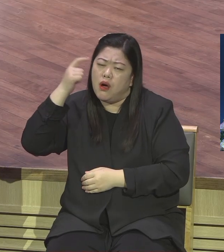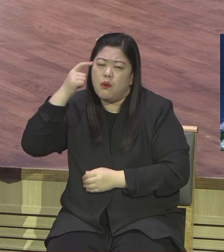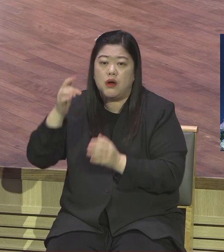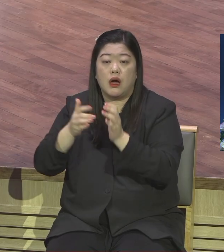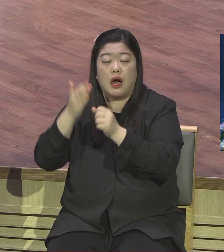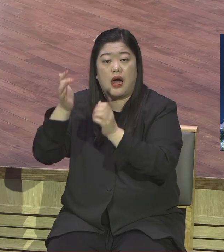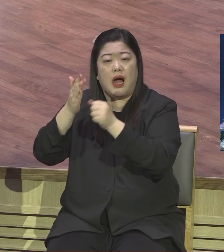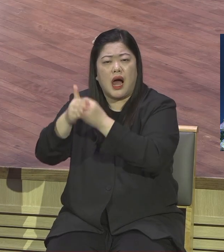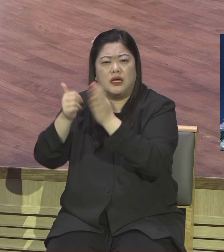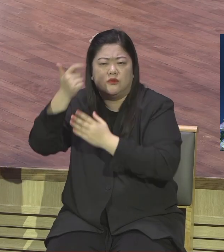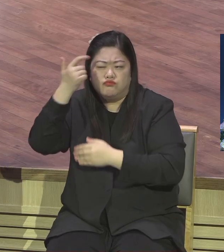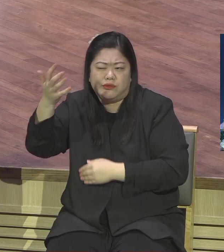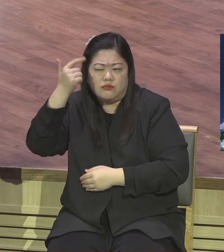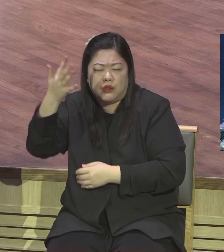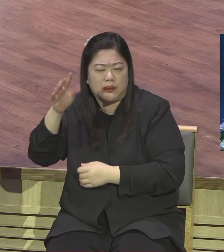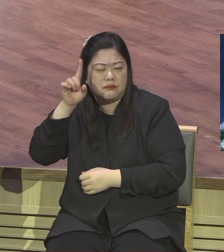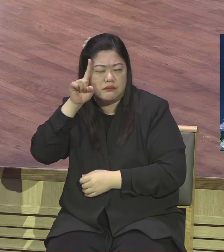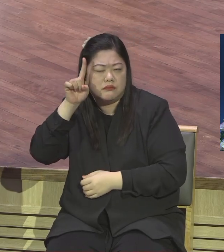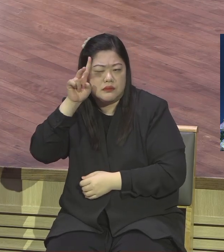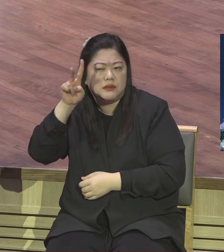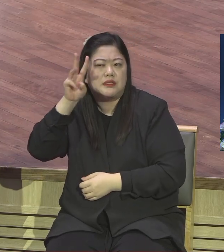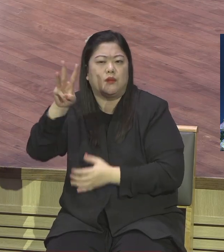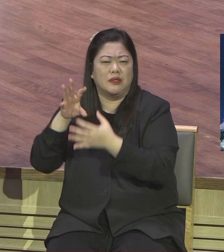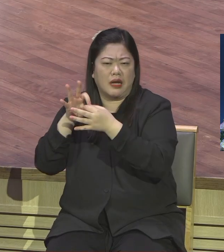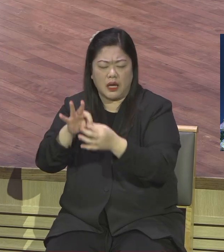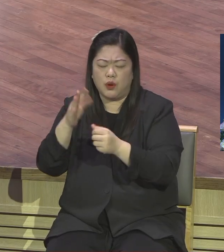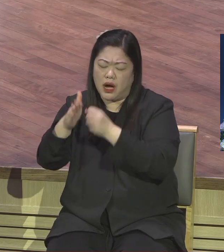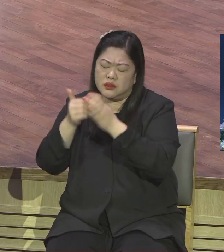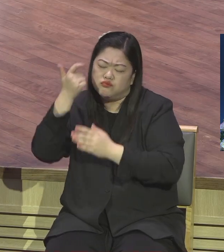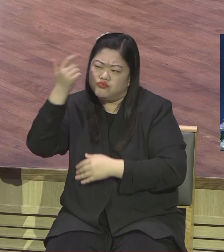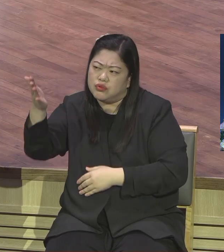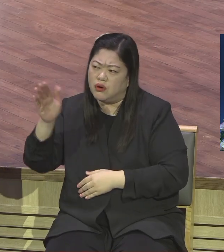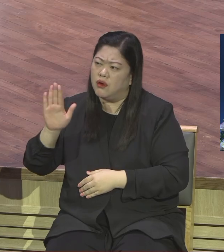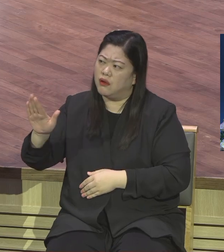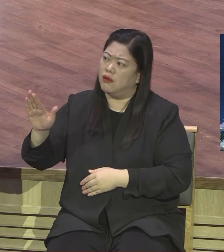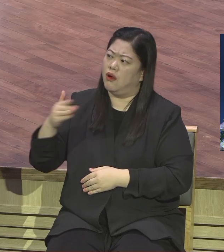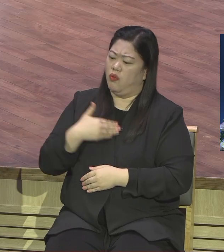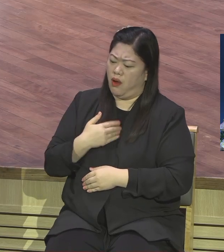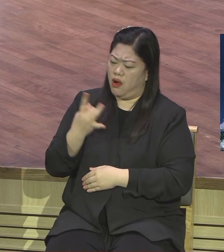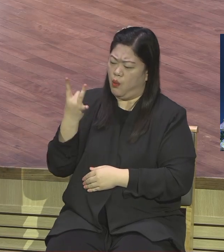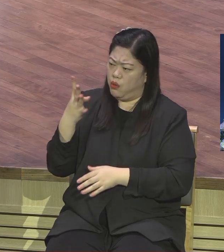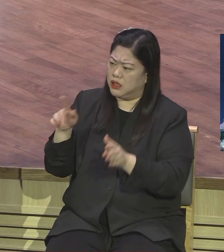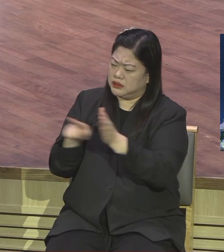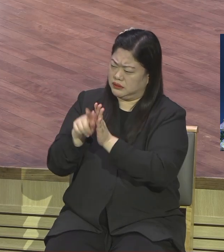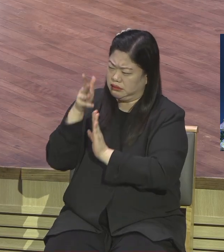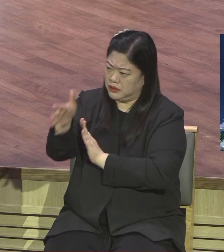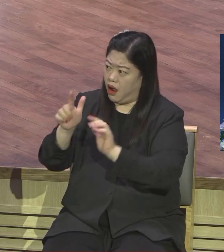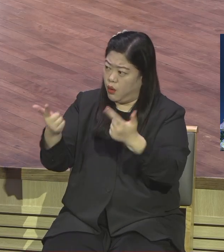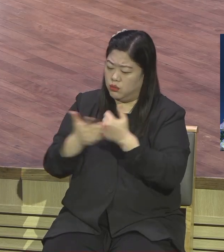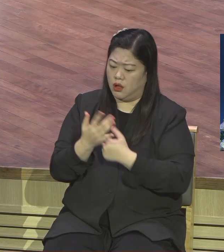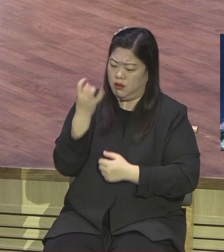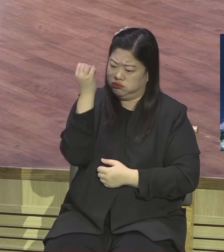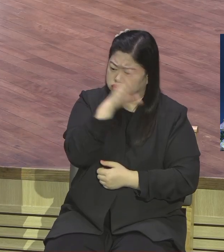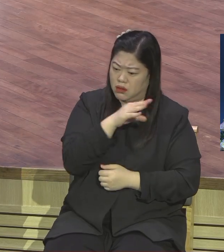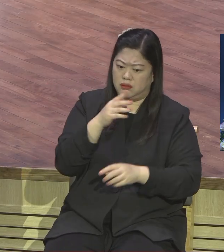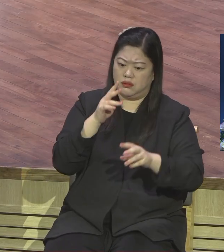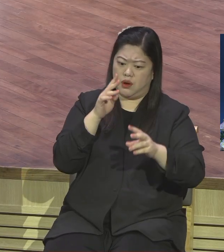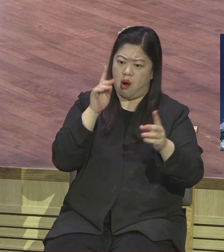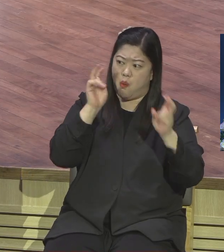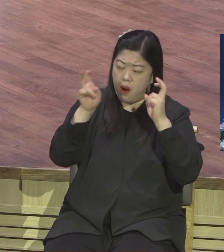모르는 나에게. 전혀 관심 없는 나에게. 전혀 관심 없고 오직 그냥 눈에 보이는